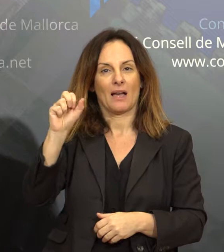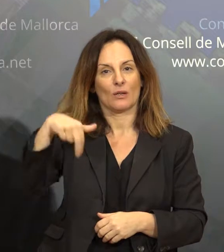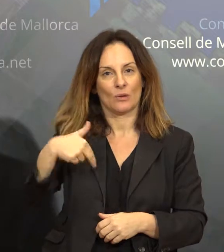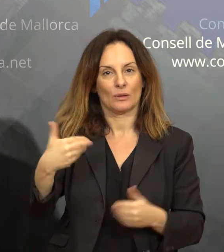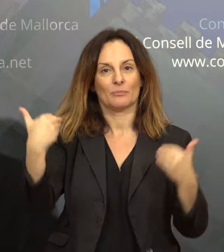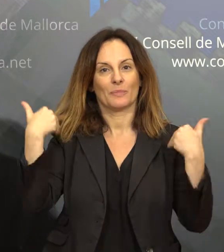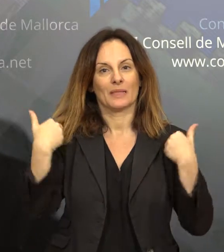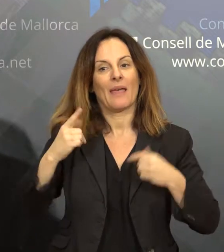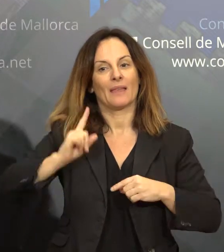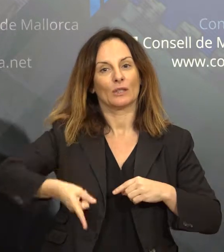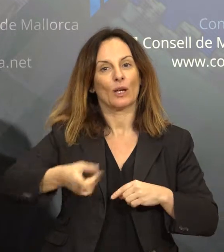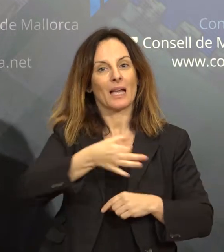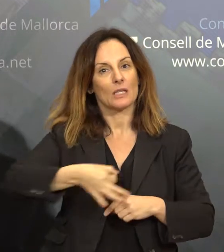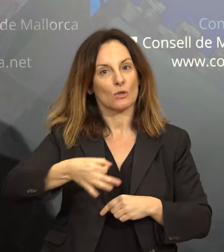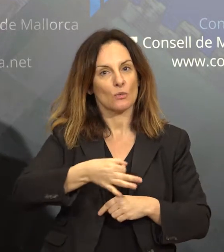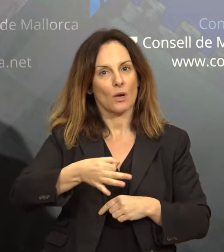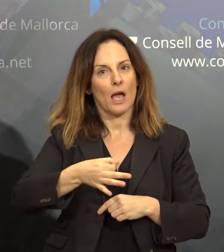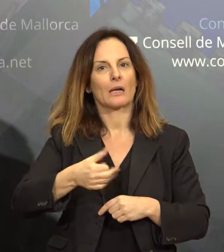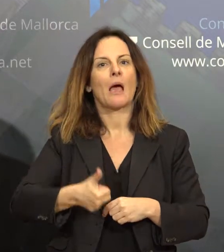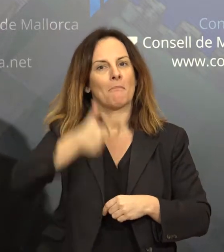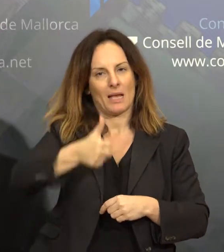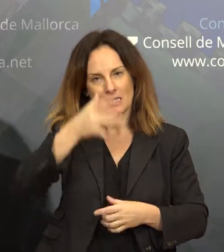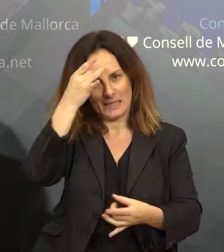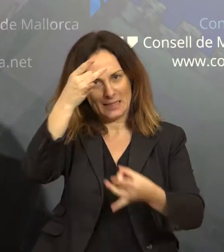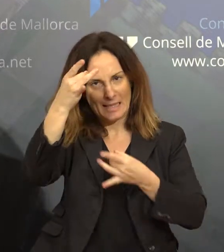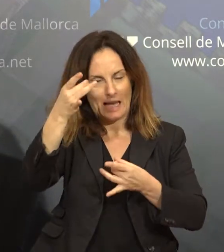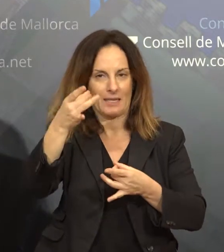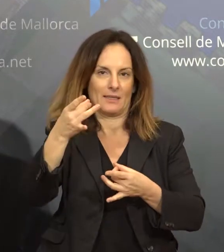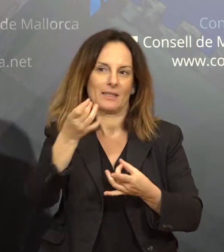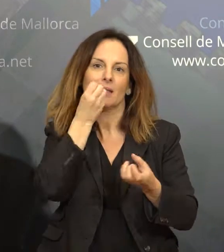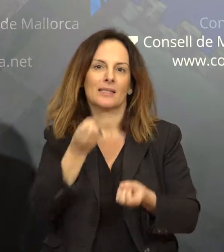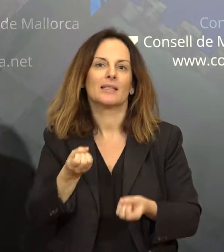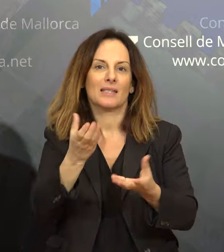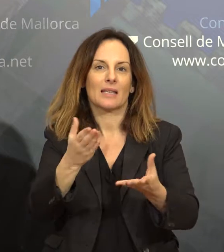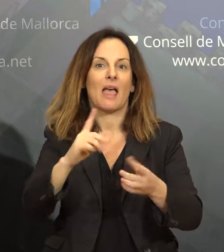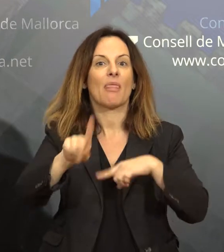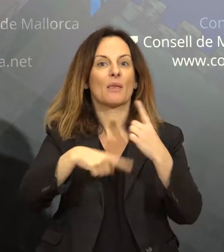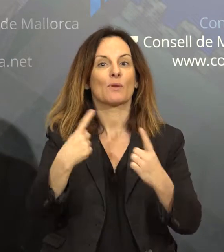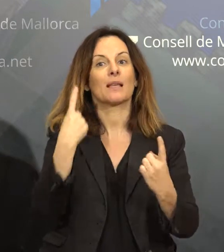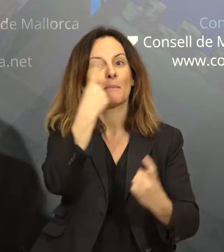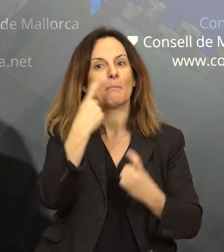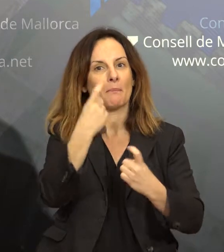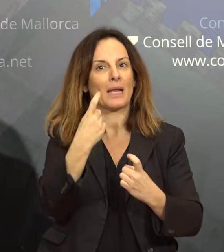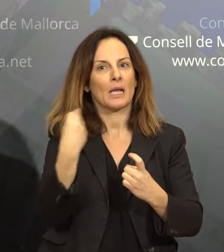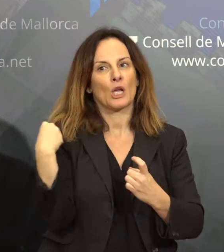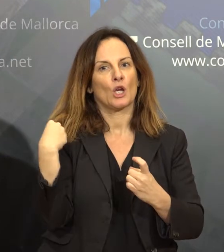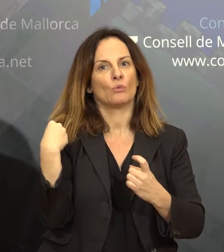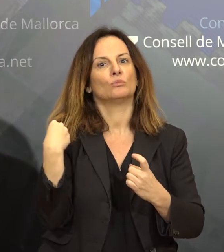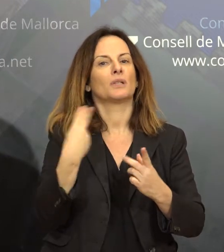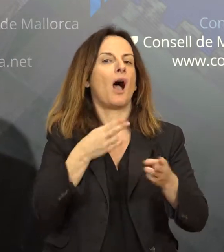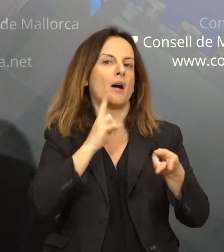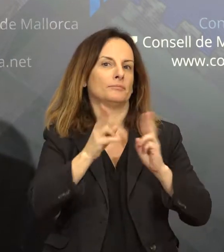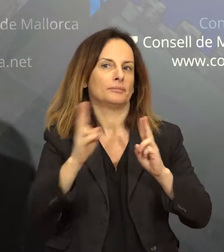detalls més i alguns fets més concrets i després sa ronda de preguntes també poden solucionar